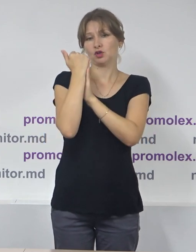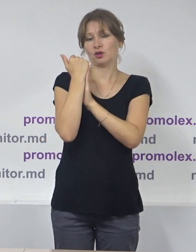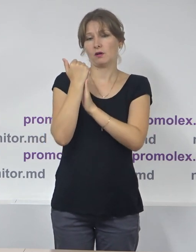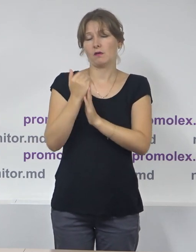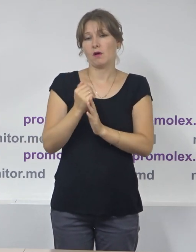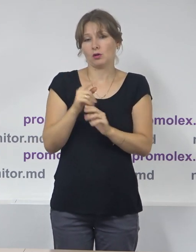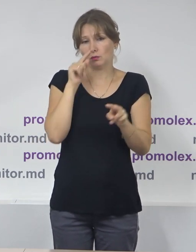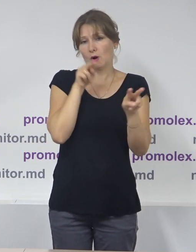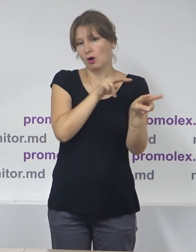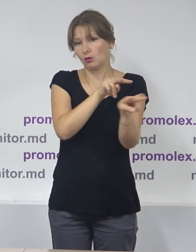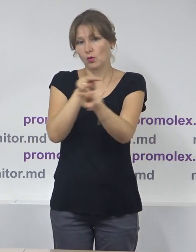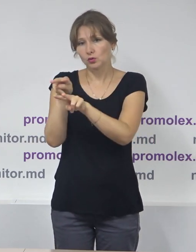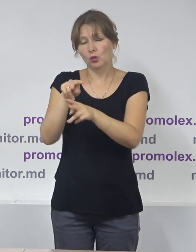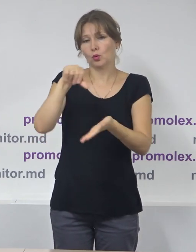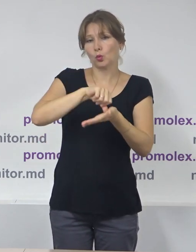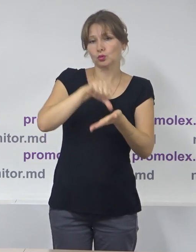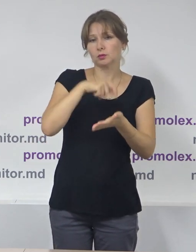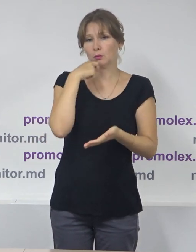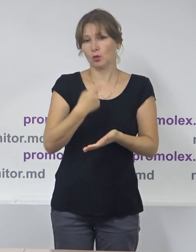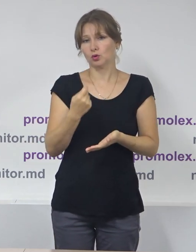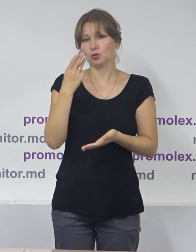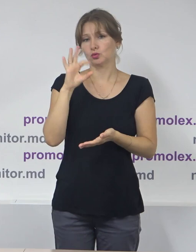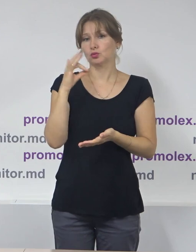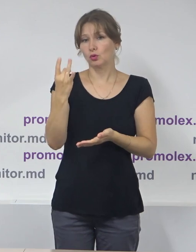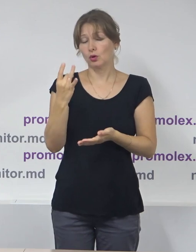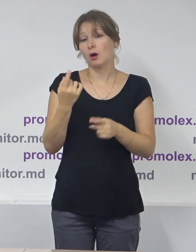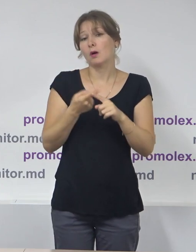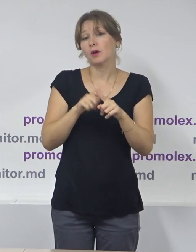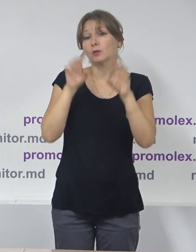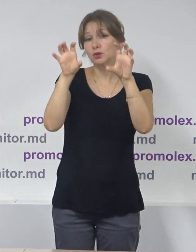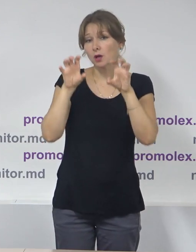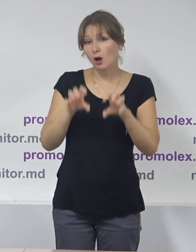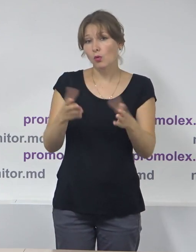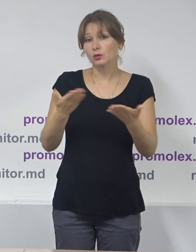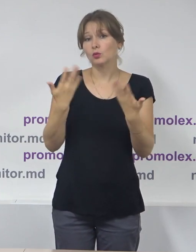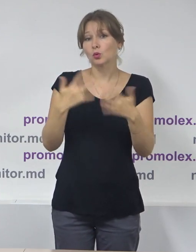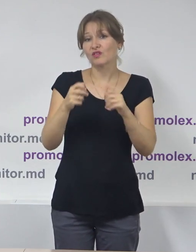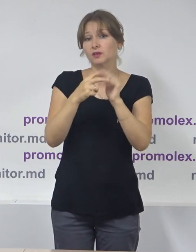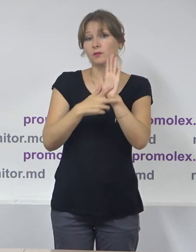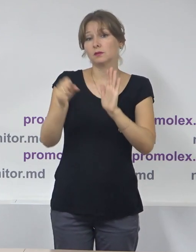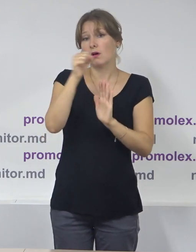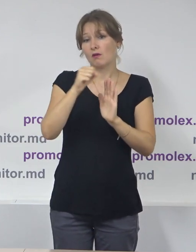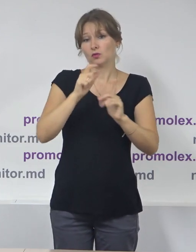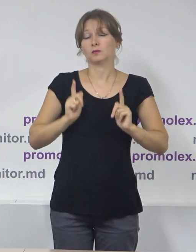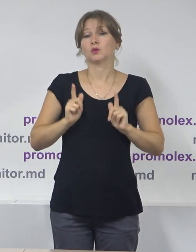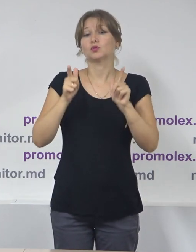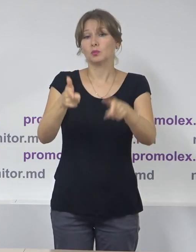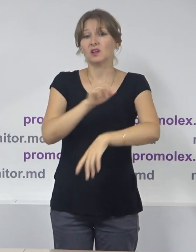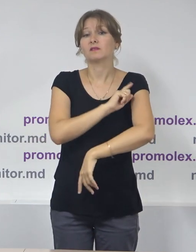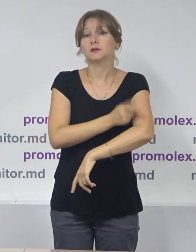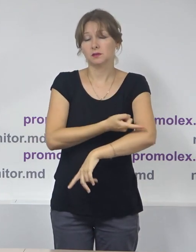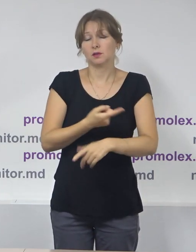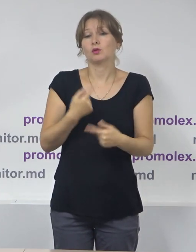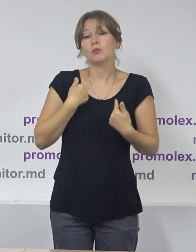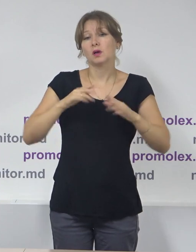privind controlul Constitucionalității Partidului Politic Șor. Legea a intrat în vigoare după cum spunea la 18 august și totuși noi am